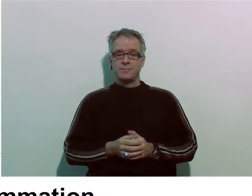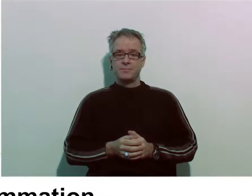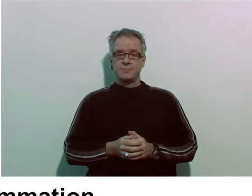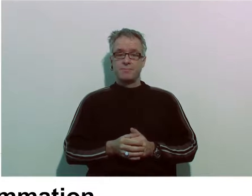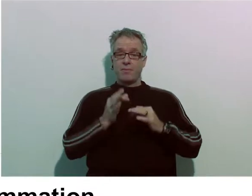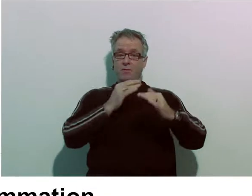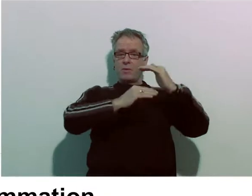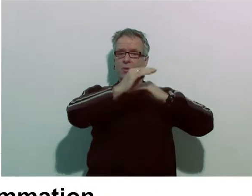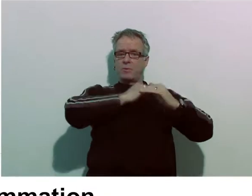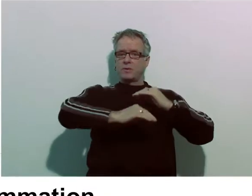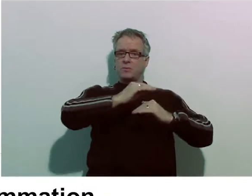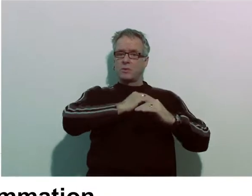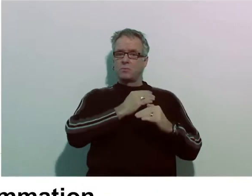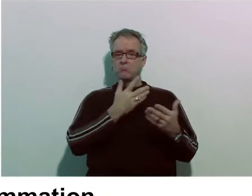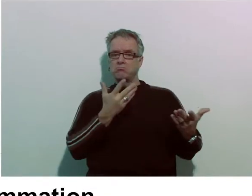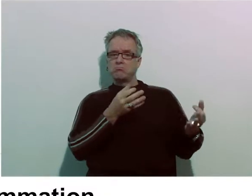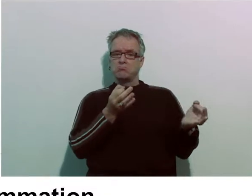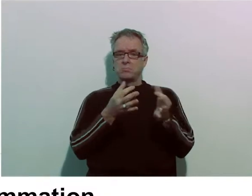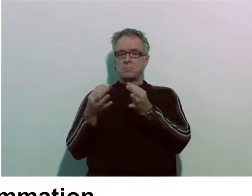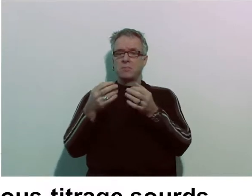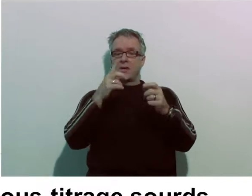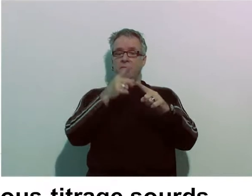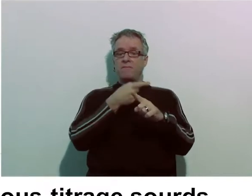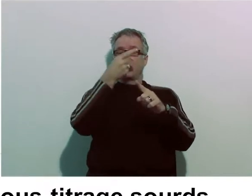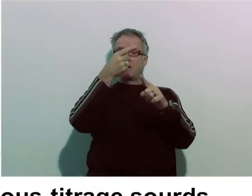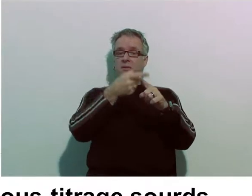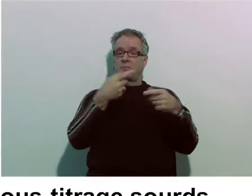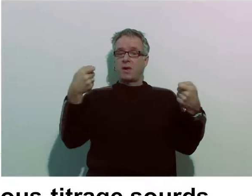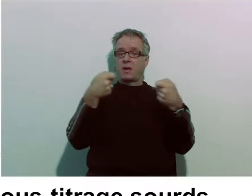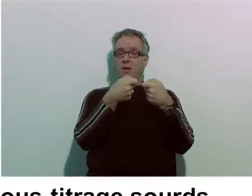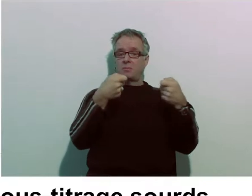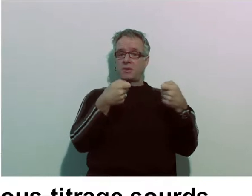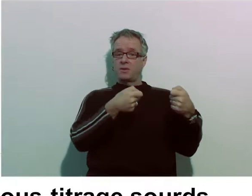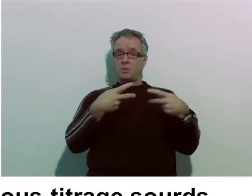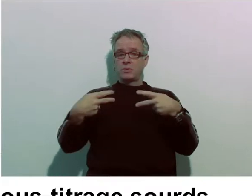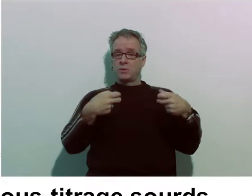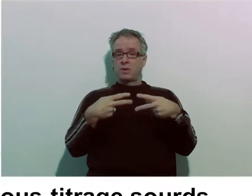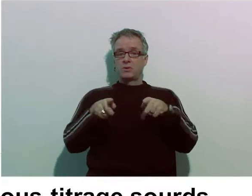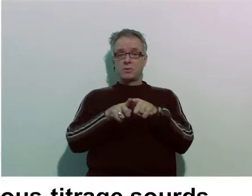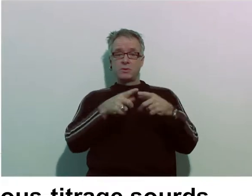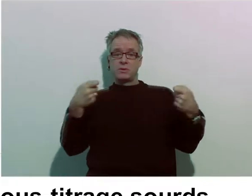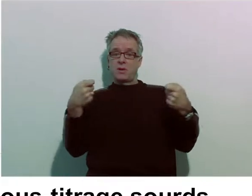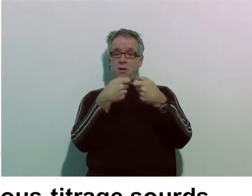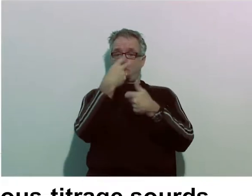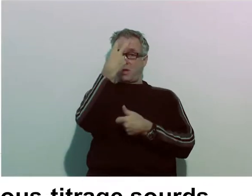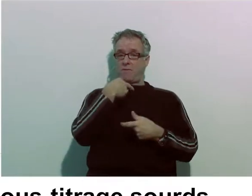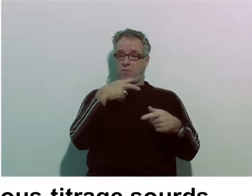Côté programmation, des films en version adaptée, audio description et sous-titrage sourd et malentendant